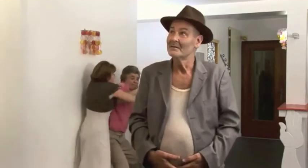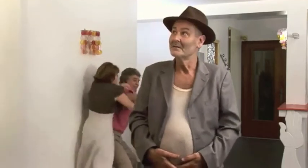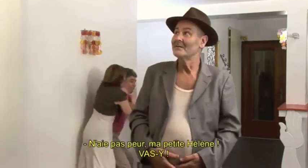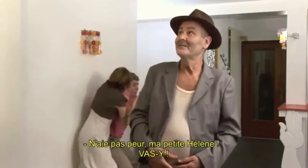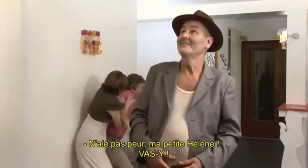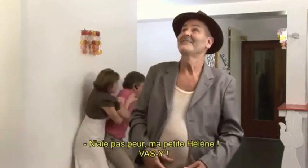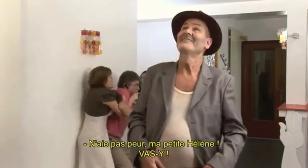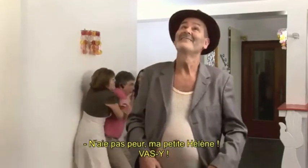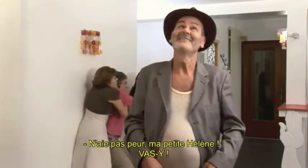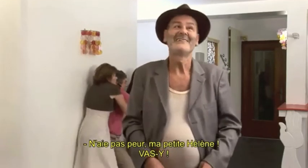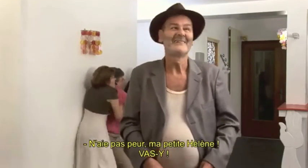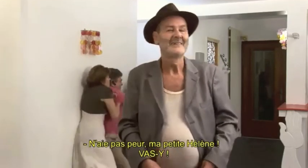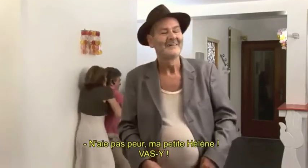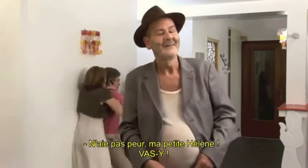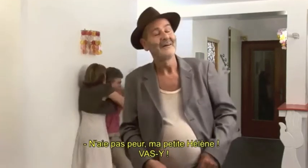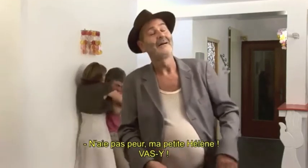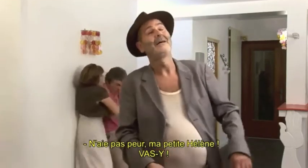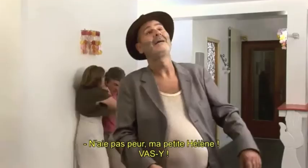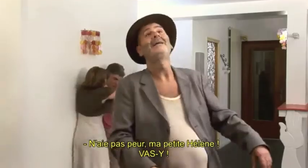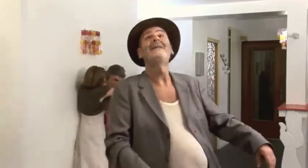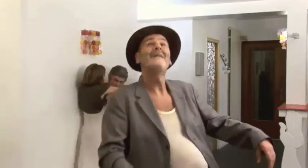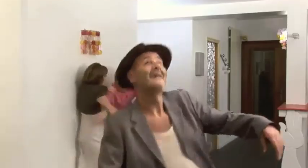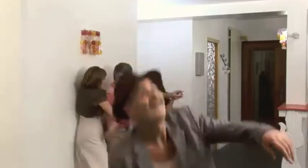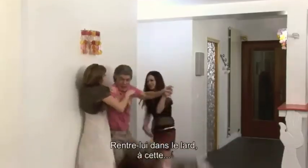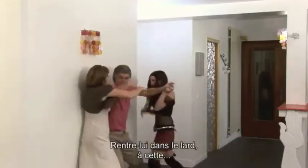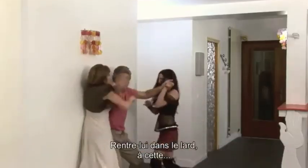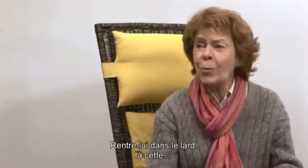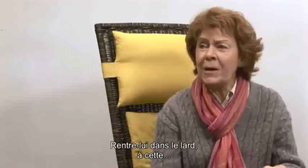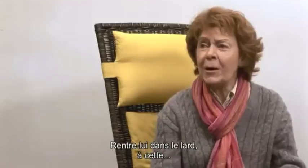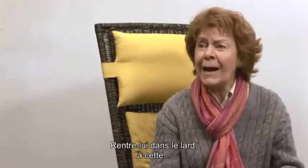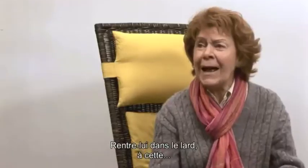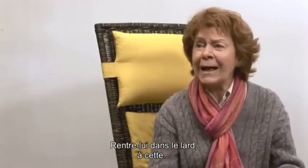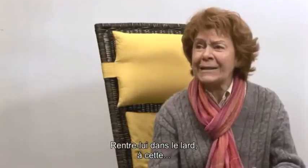Je suis pas qui te lède! Marcel, prends-le dans là!